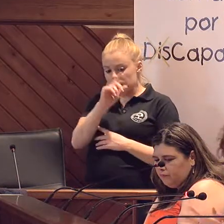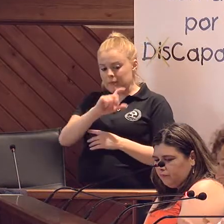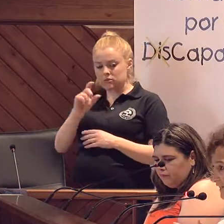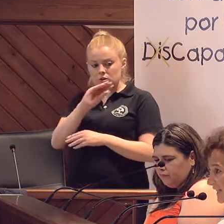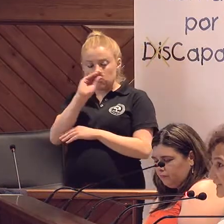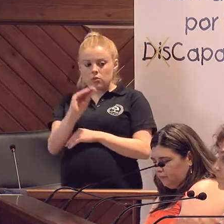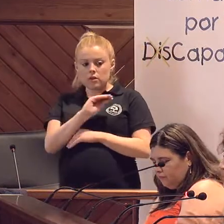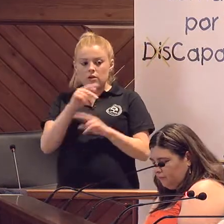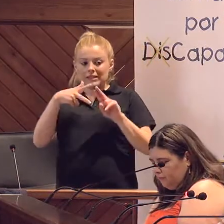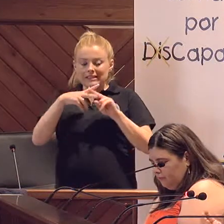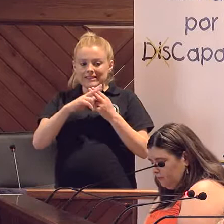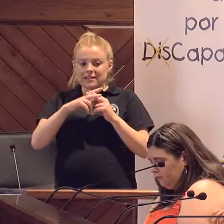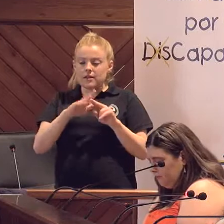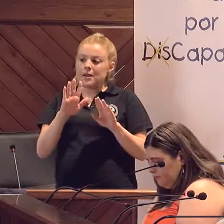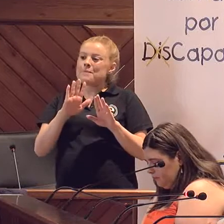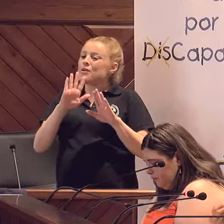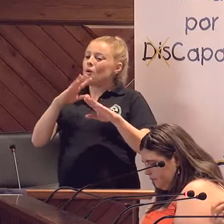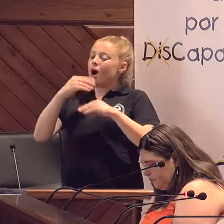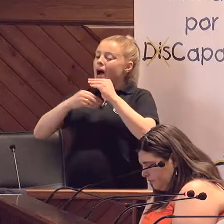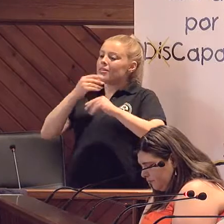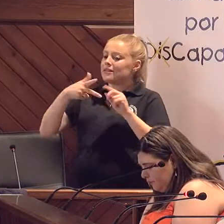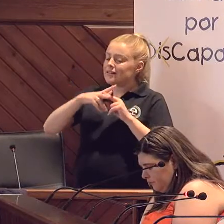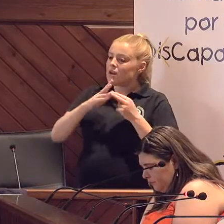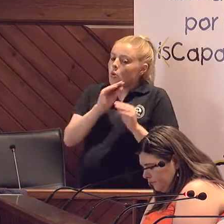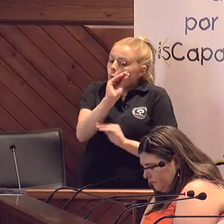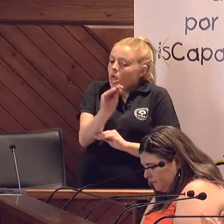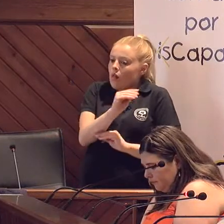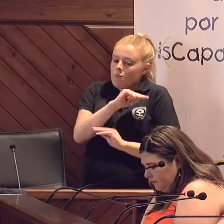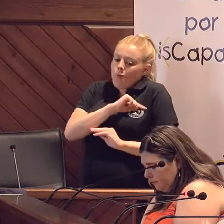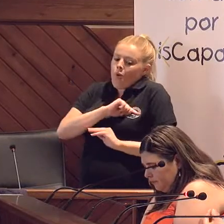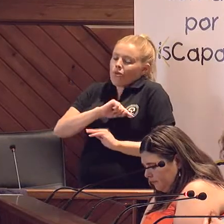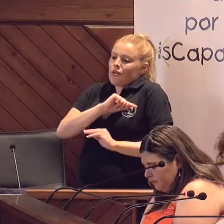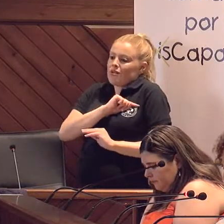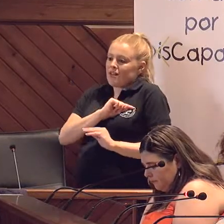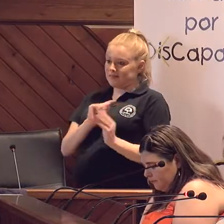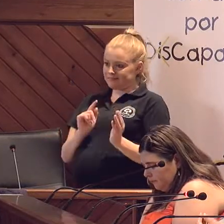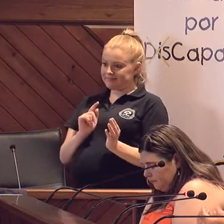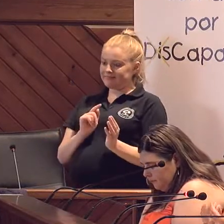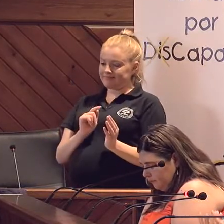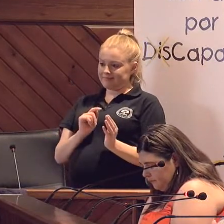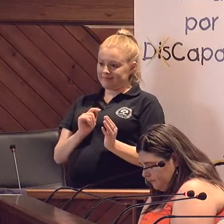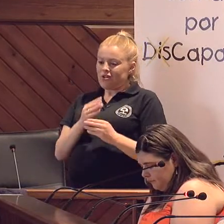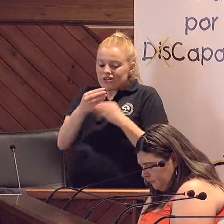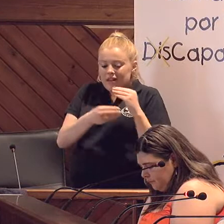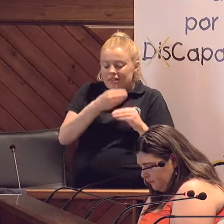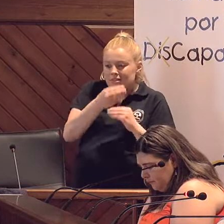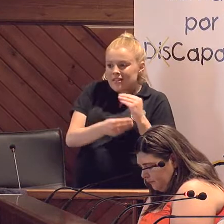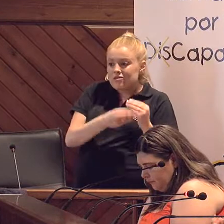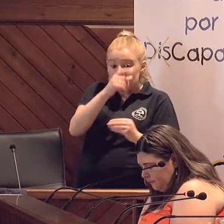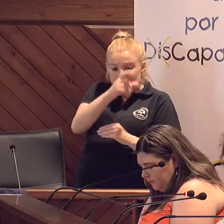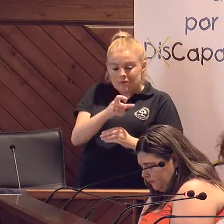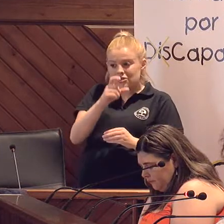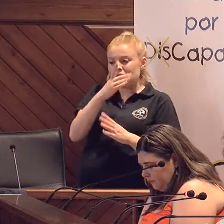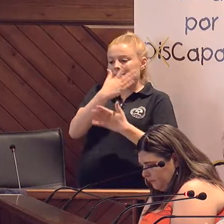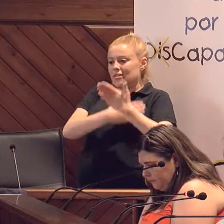Vamos a hacer talleres, pero para cuidarlo emocionalmente, para que sienta que lo que está haciendo, lo que está realizando con una persona